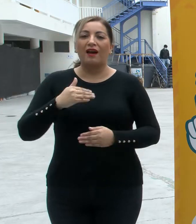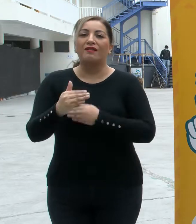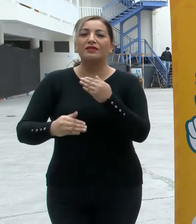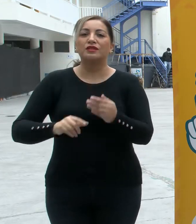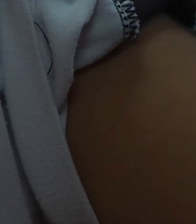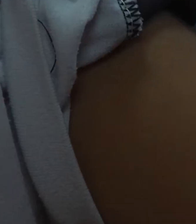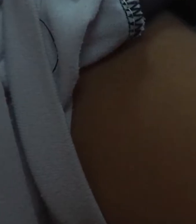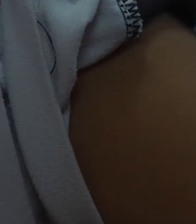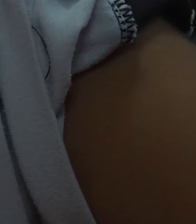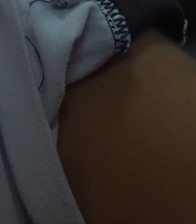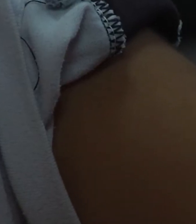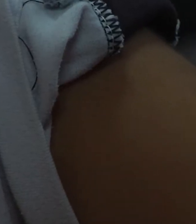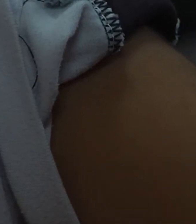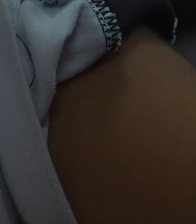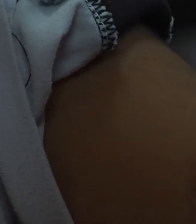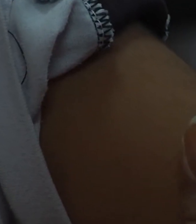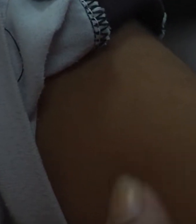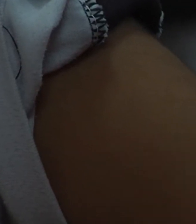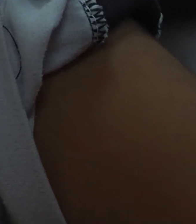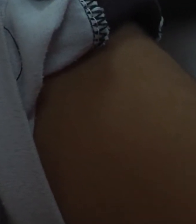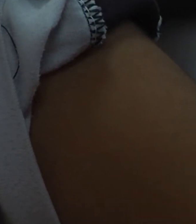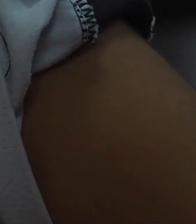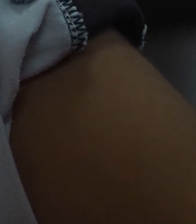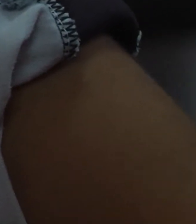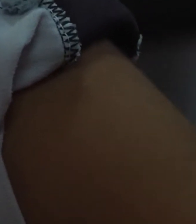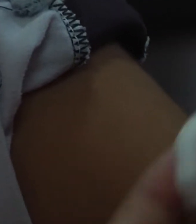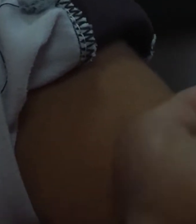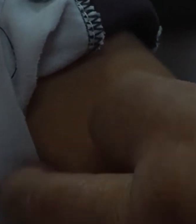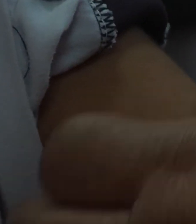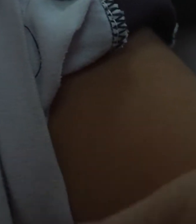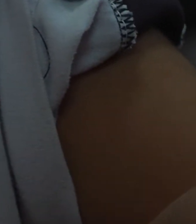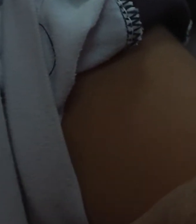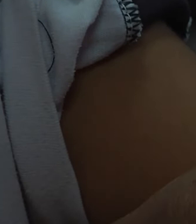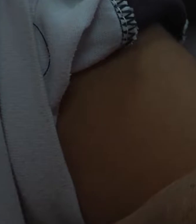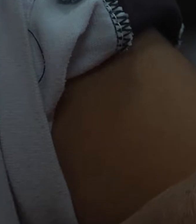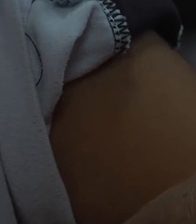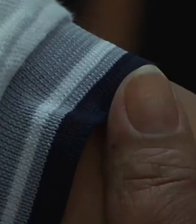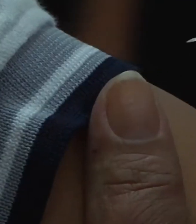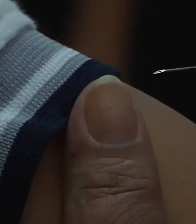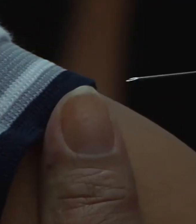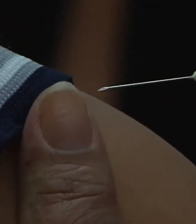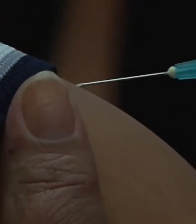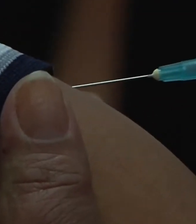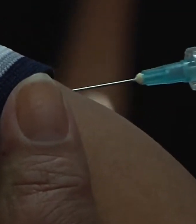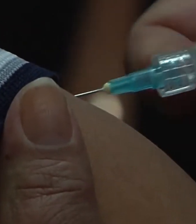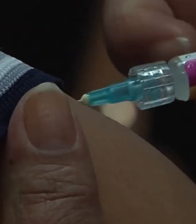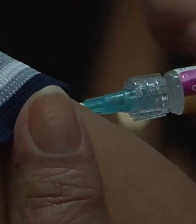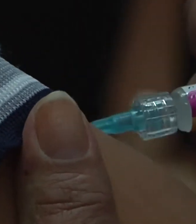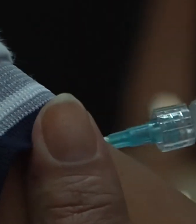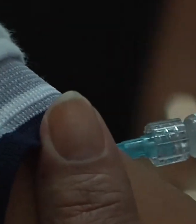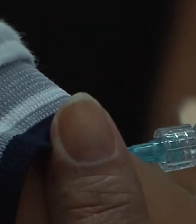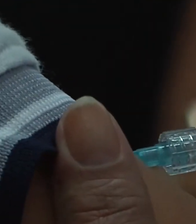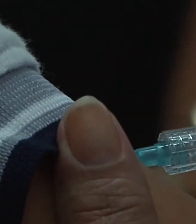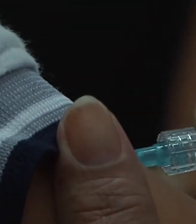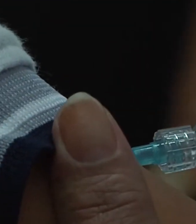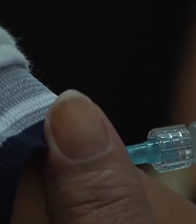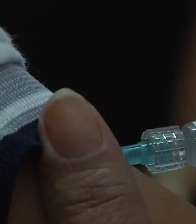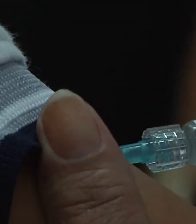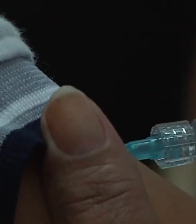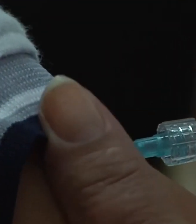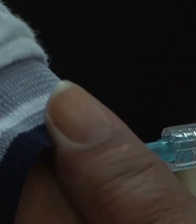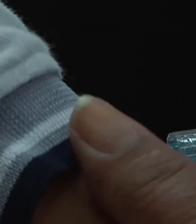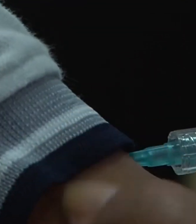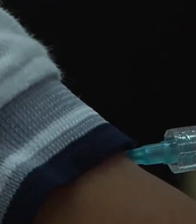,88%. Este martes también comenzó a nivel nacional la inoculación de menores entre los 12 y los 18 años de